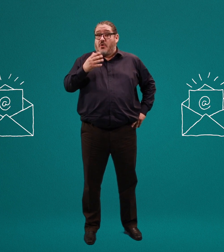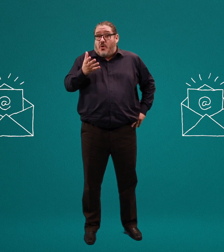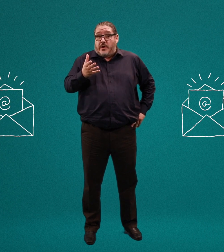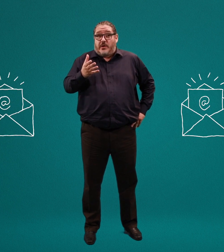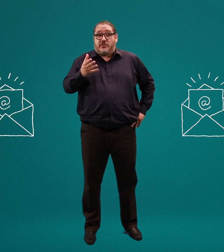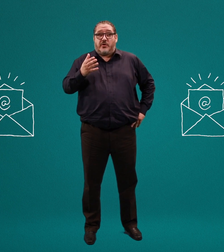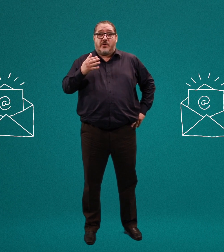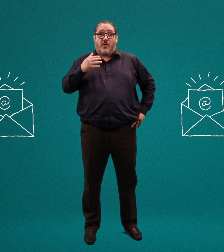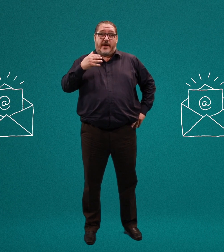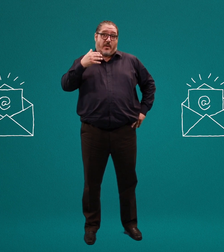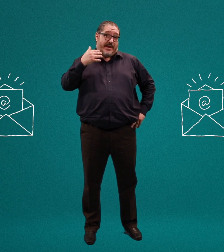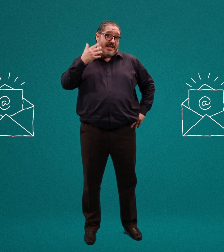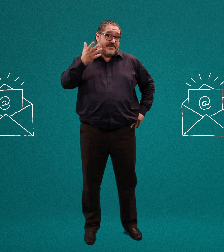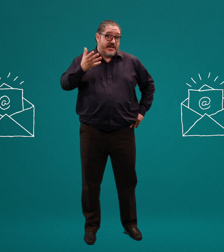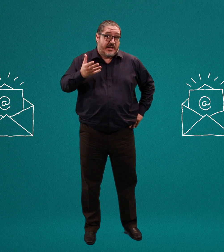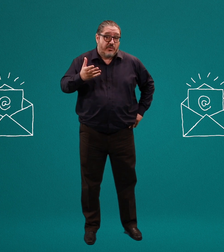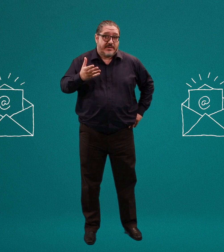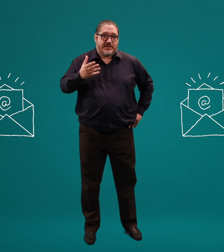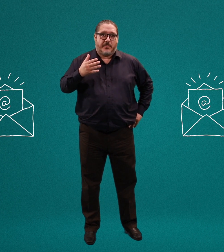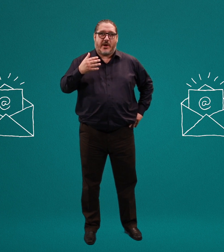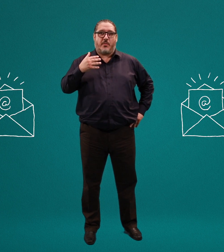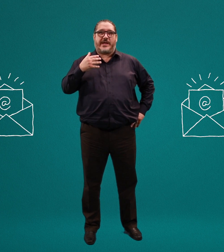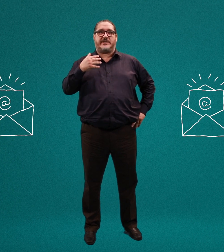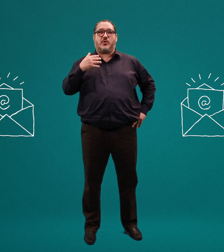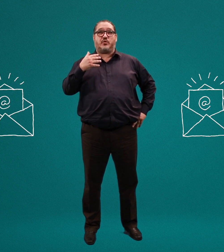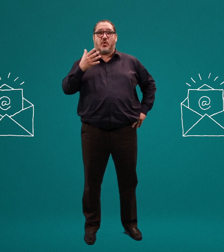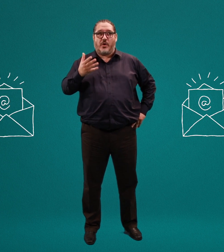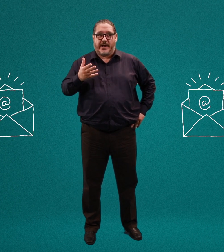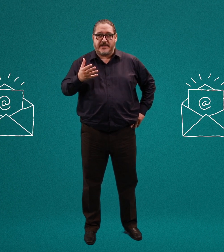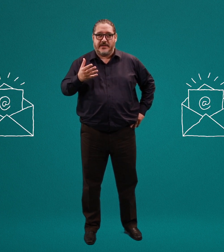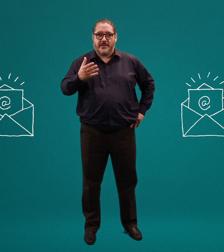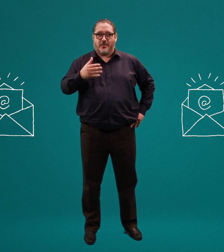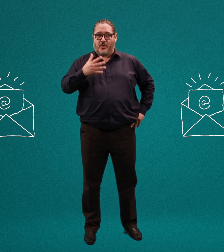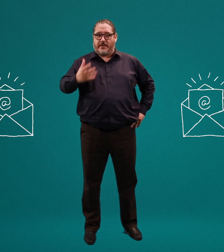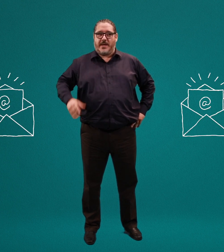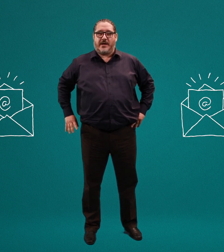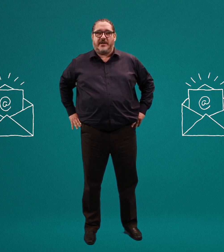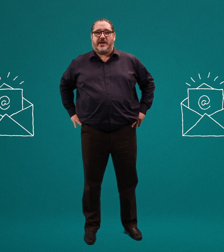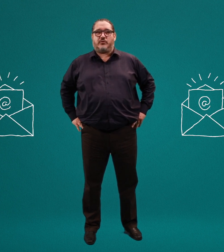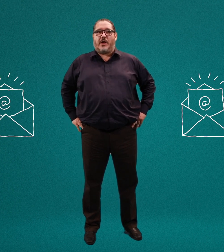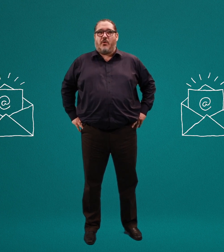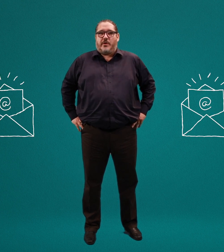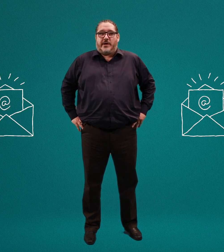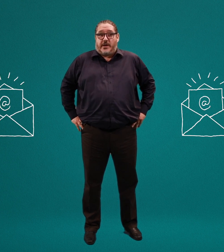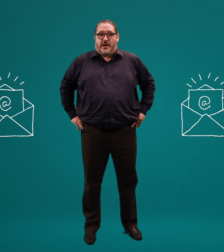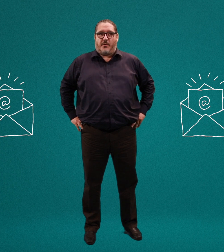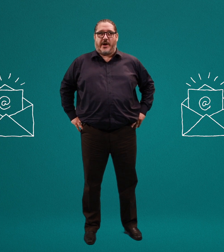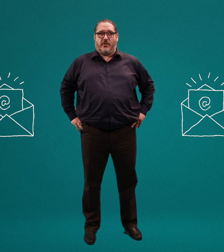Con correo electrónico, el cual querían seguir teniendo acceso para comunicarse con sus colegas, con los que habían interactuado en el posgrado.